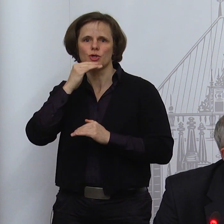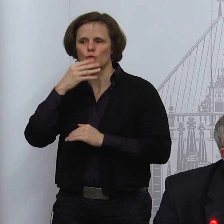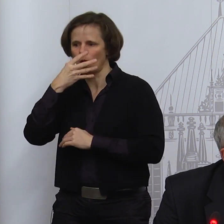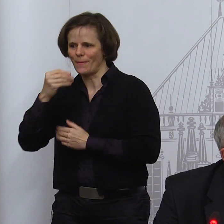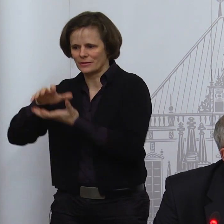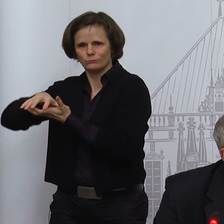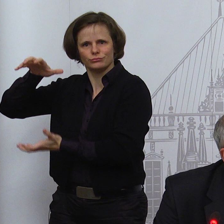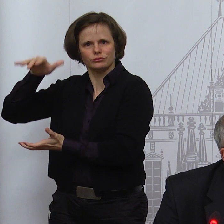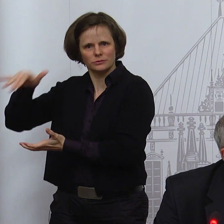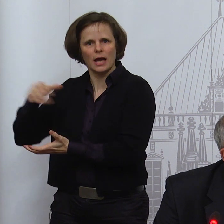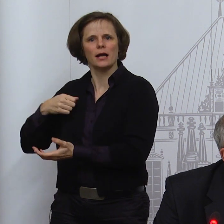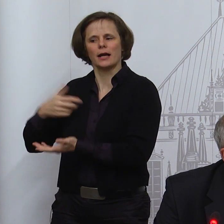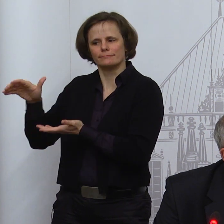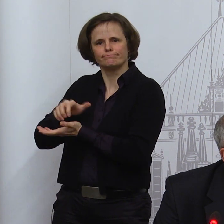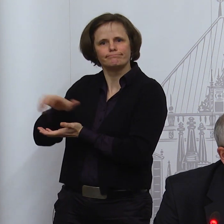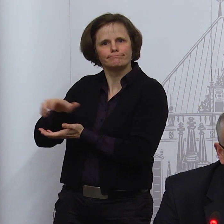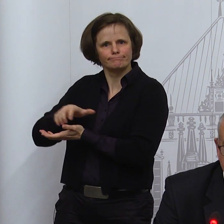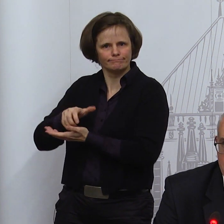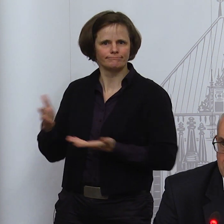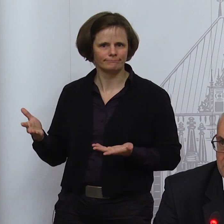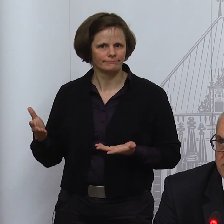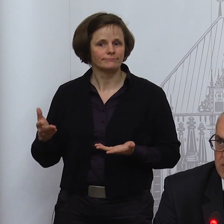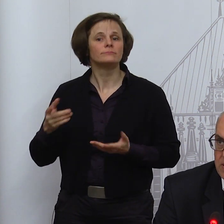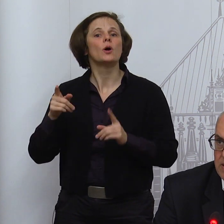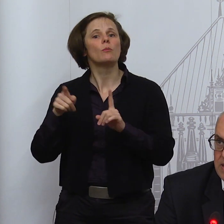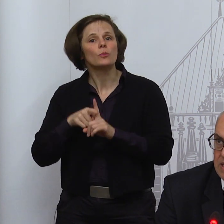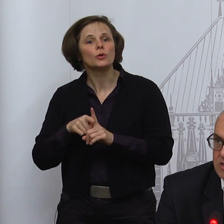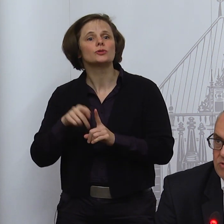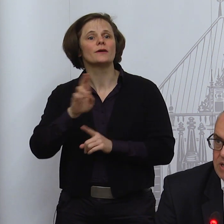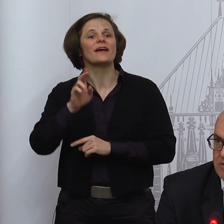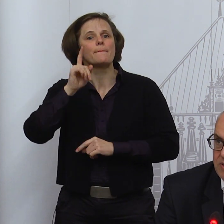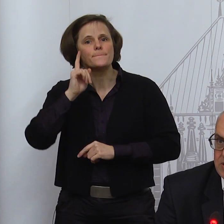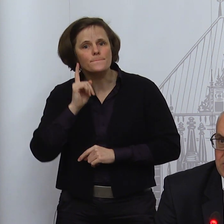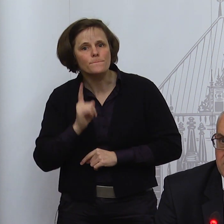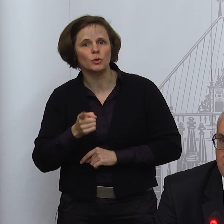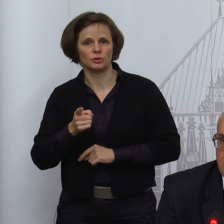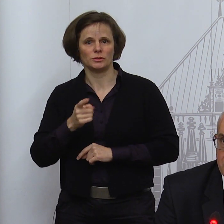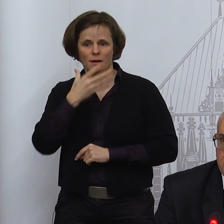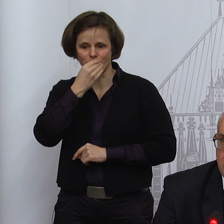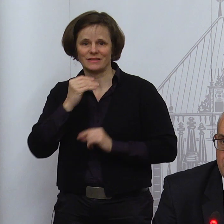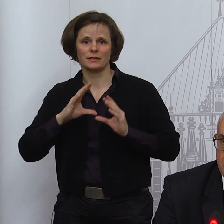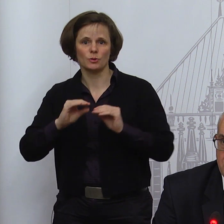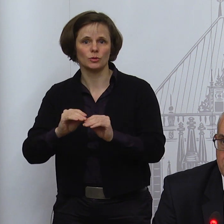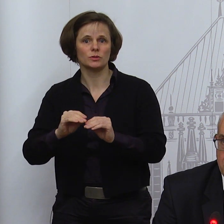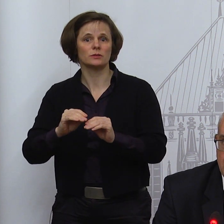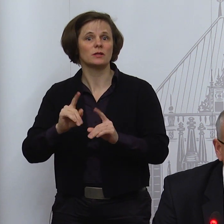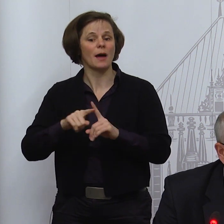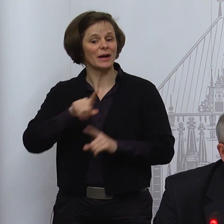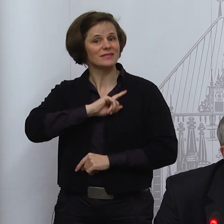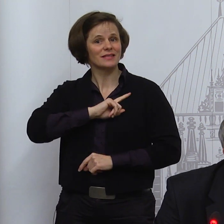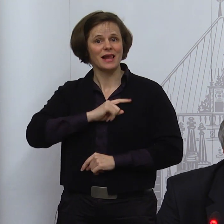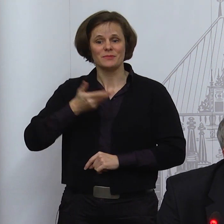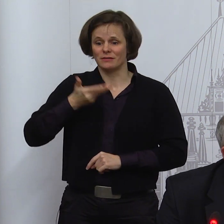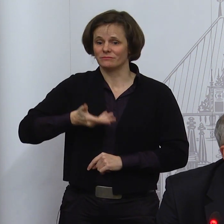Und das heißt natürlich für Menschen, die zum Beispiel auf Transferleistungen angewiesen sind, dass wir die für ganz